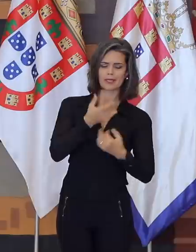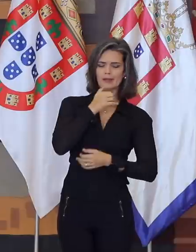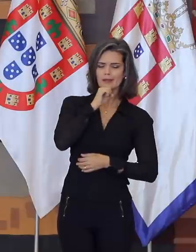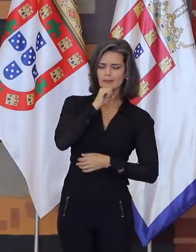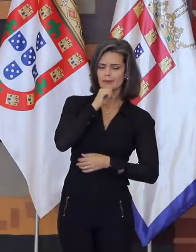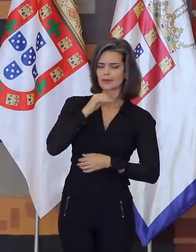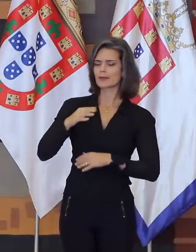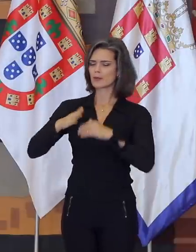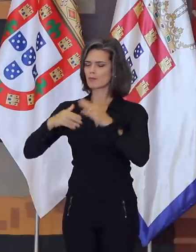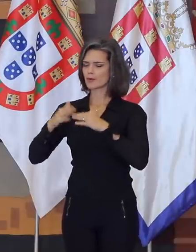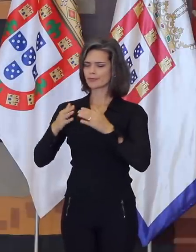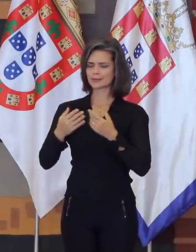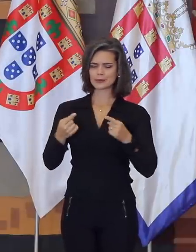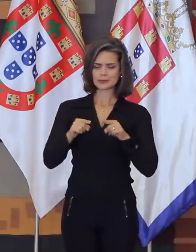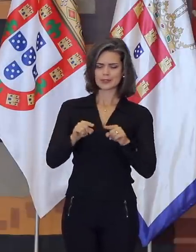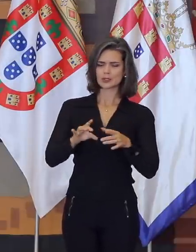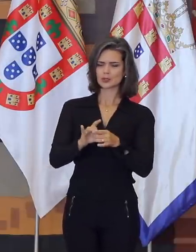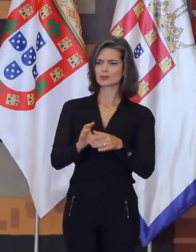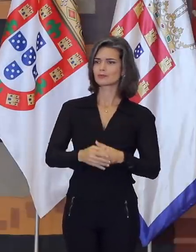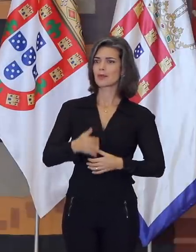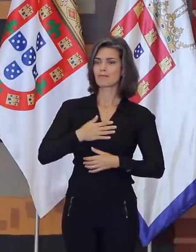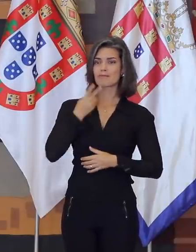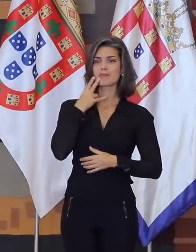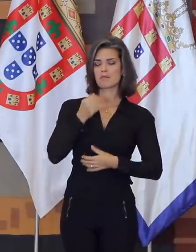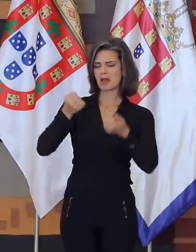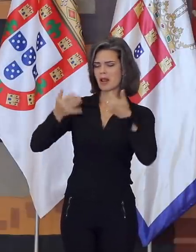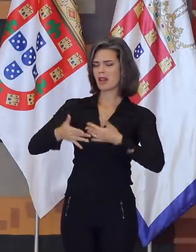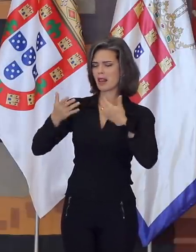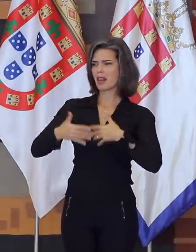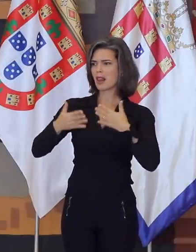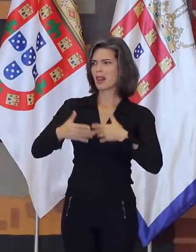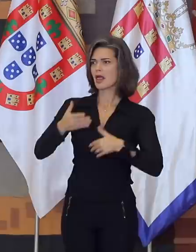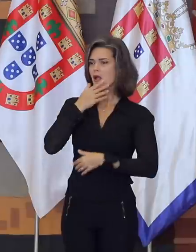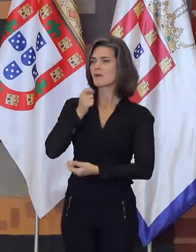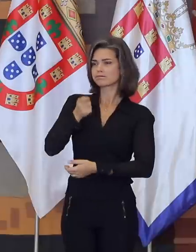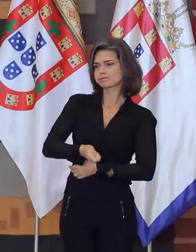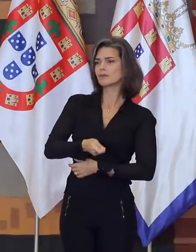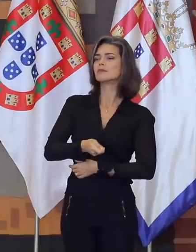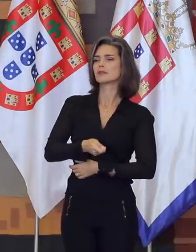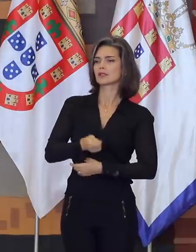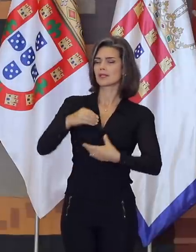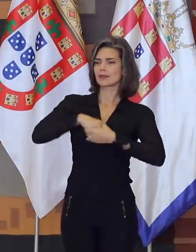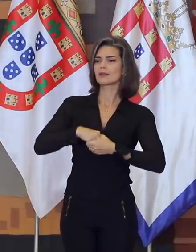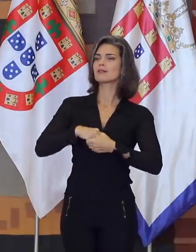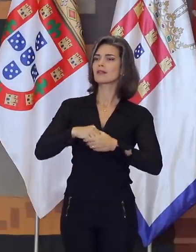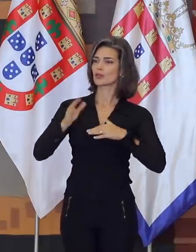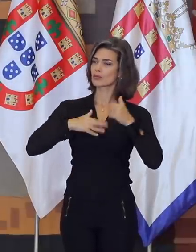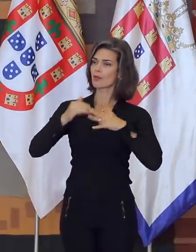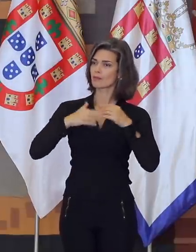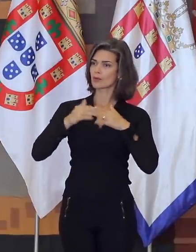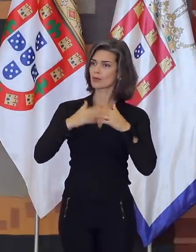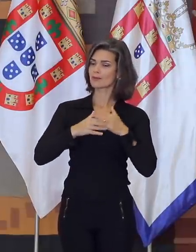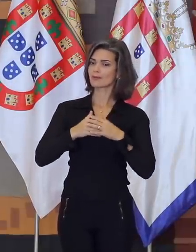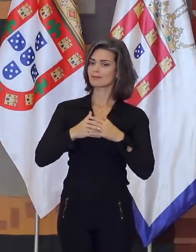que meu próprio pai passou um fim de semana falando sobre o machismo na carreira. A definição é dele. Então, para ver se